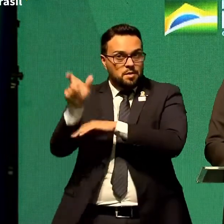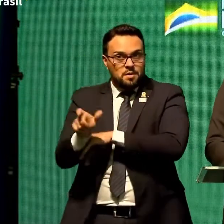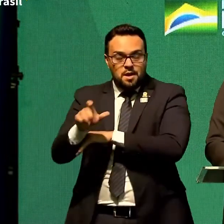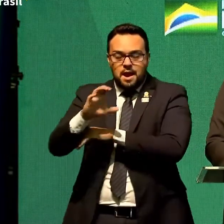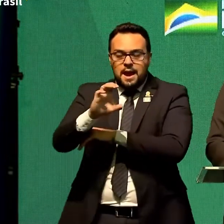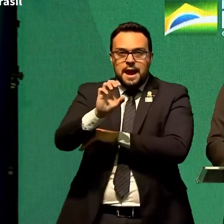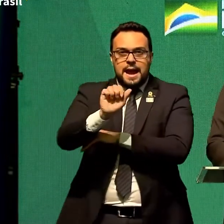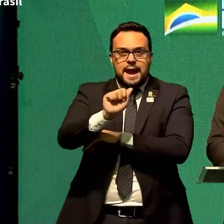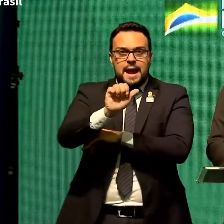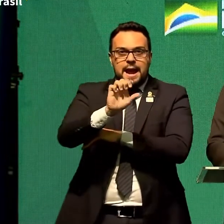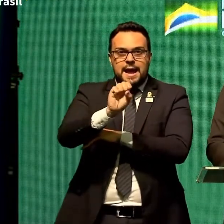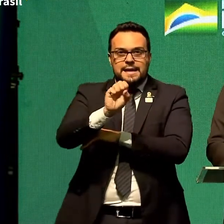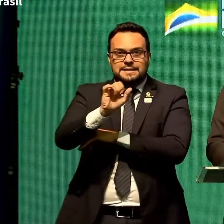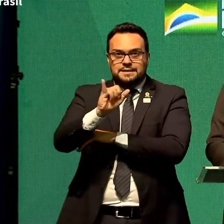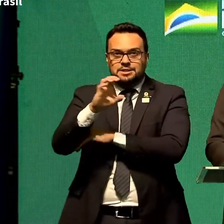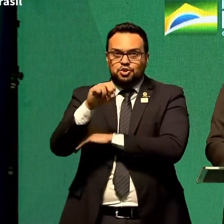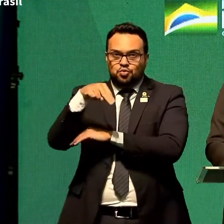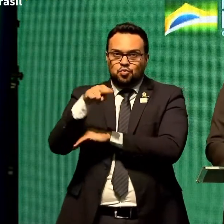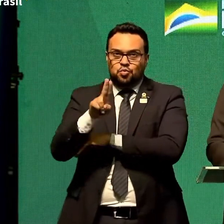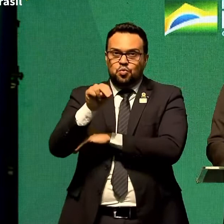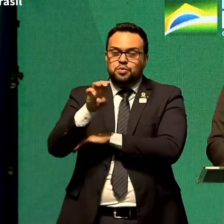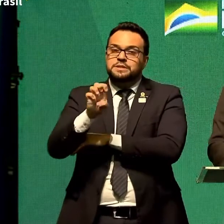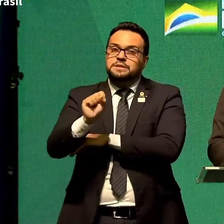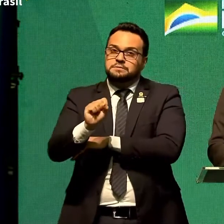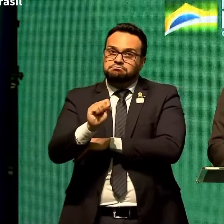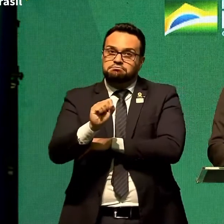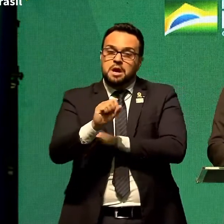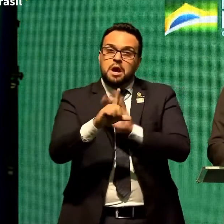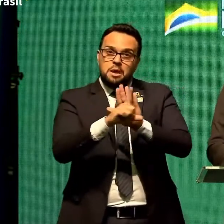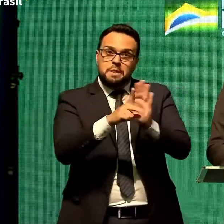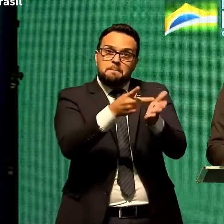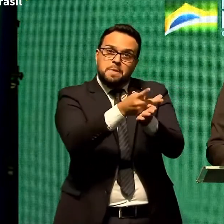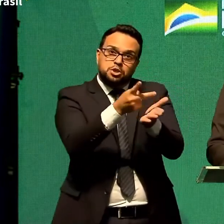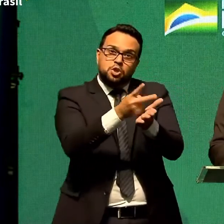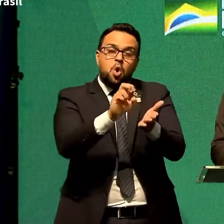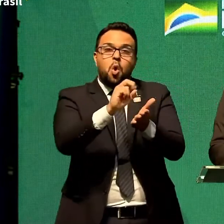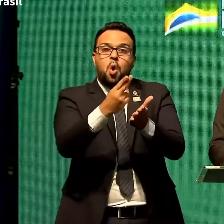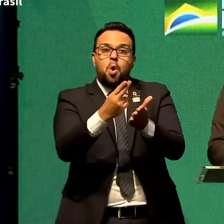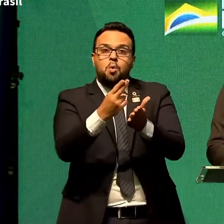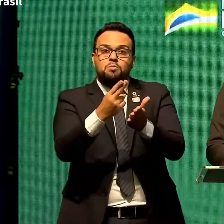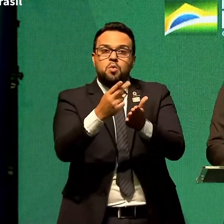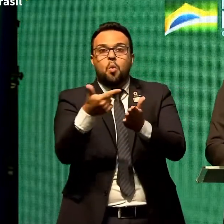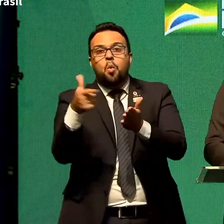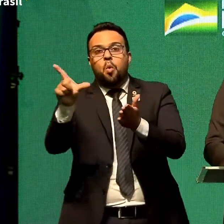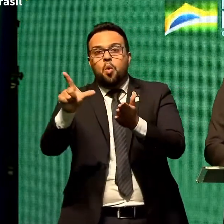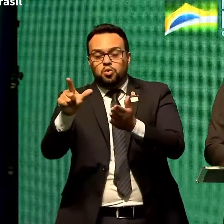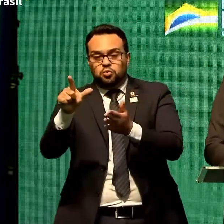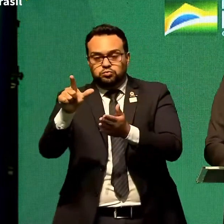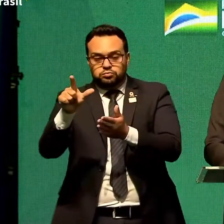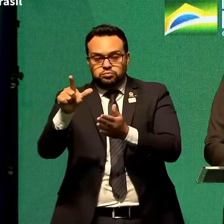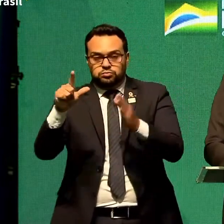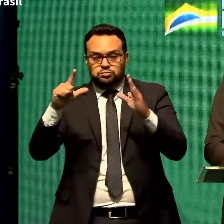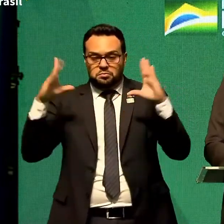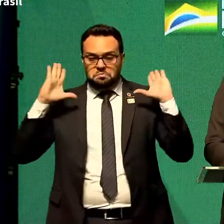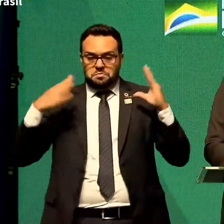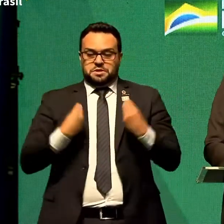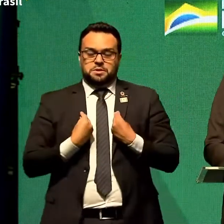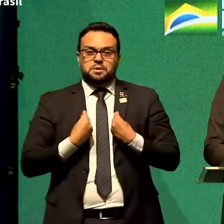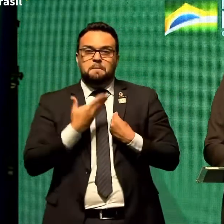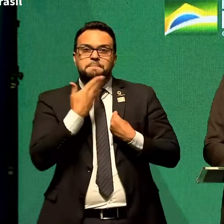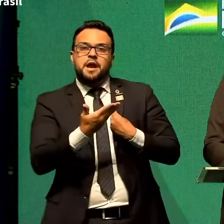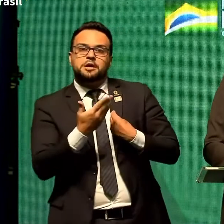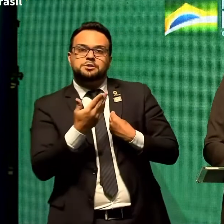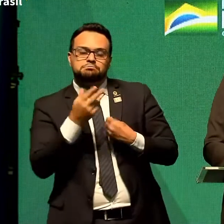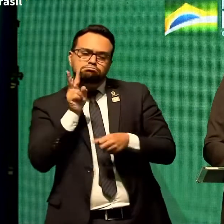ou que eliminar seja mantida ou que alguém peça a vista para que nós possamos discutir um pouco mais